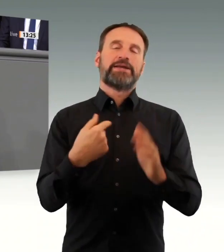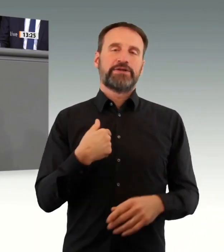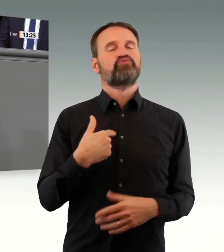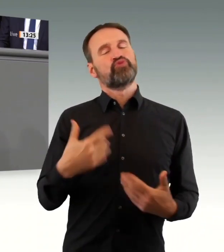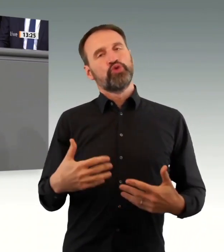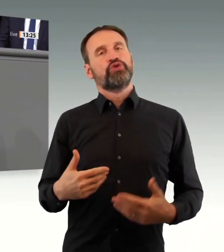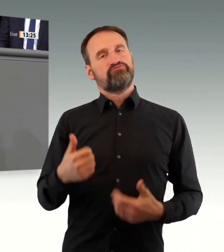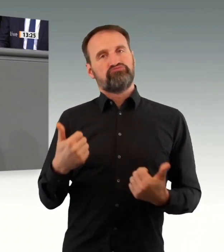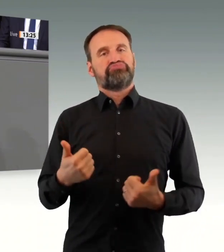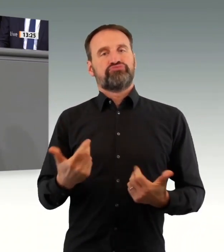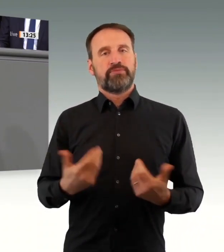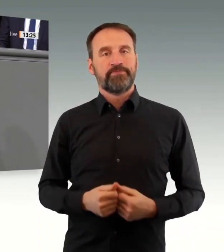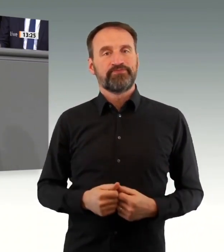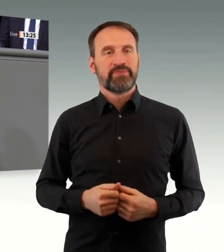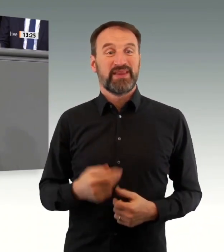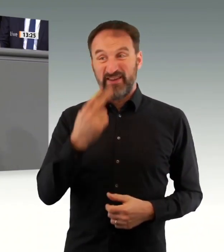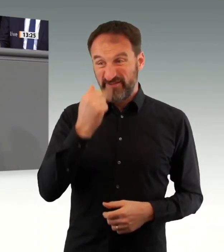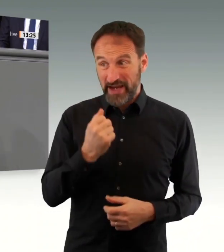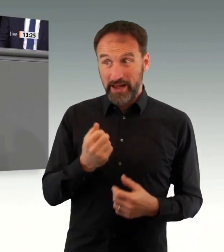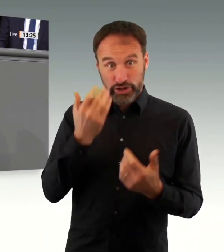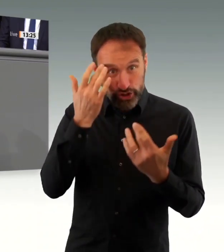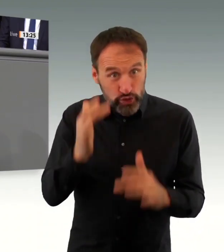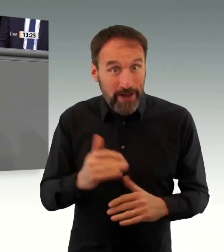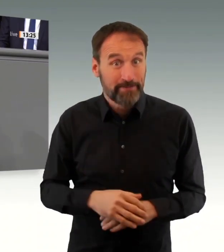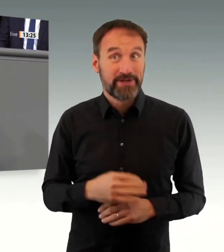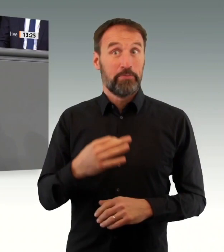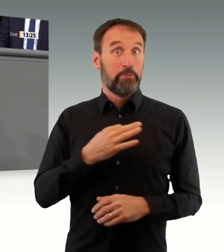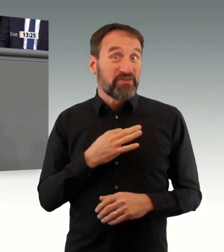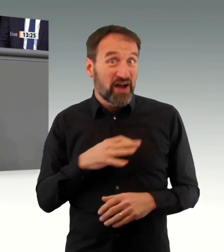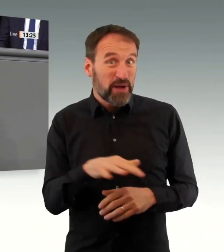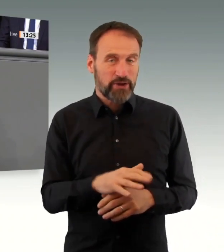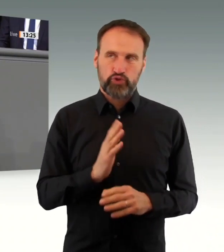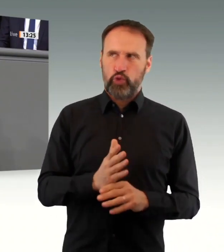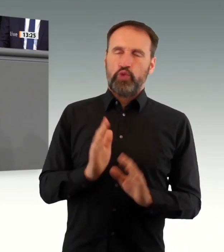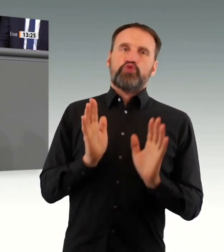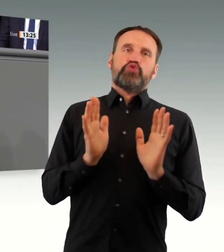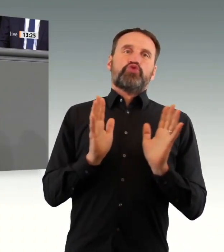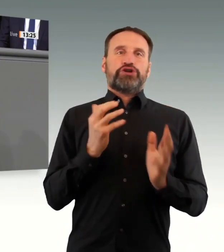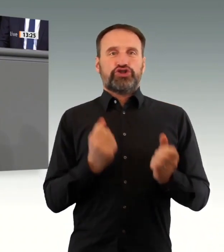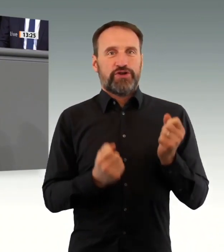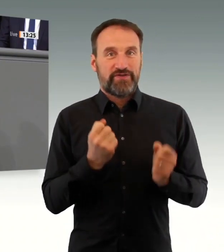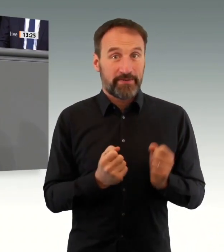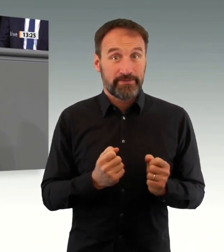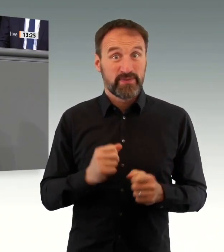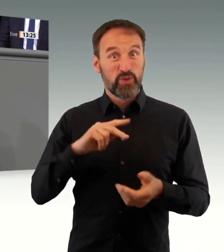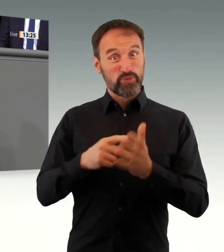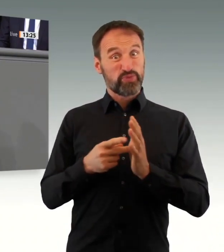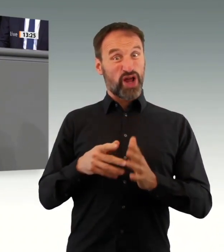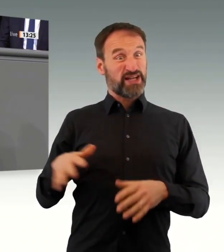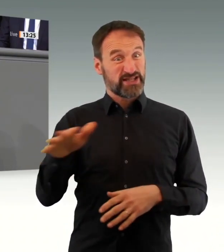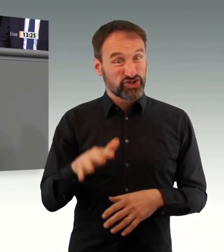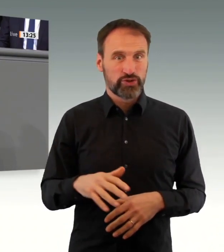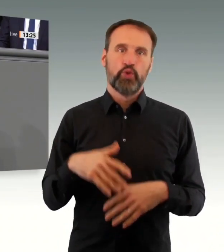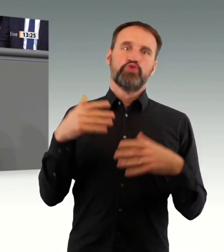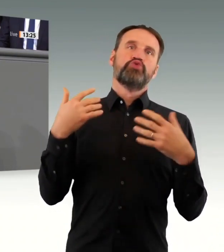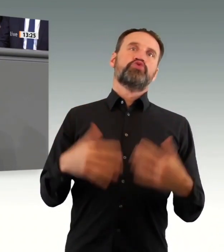es besonders schwer. Insofern finde ich, kann man die Ampel an der Stelle durchaus einmal loben, dass sie erkannt hat, dass sie uns, dass sie